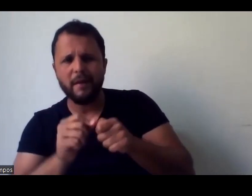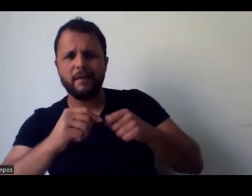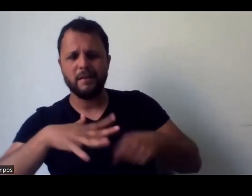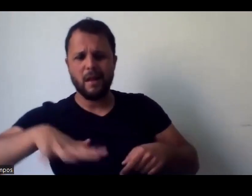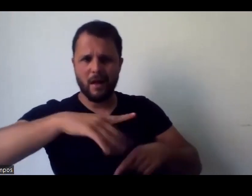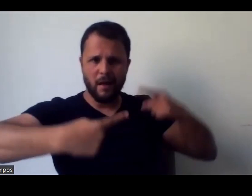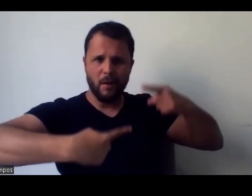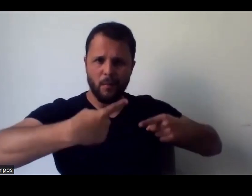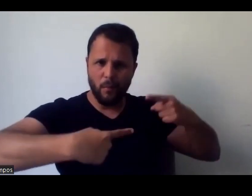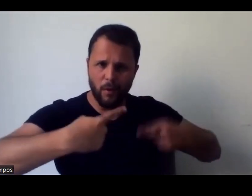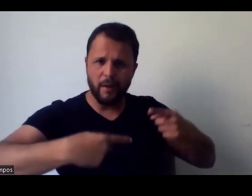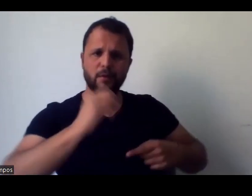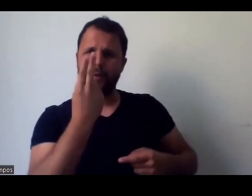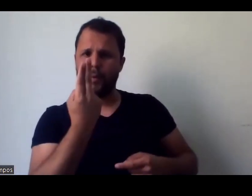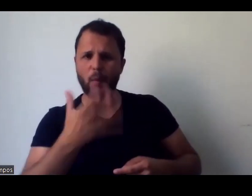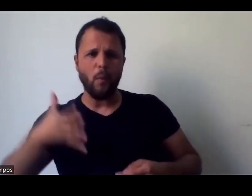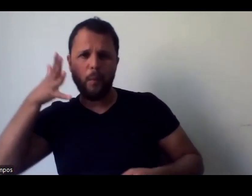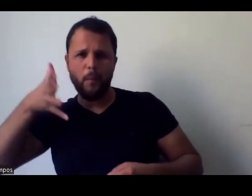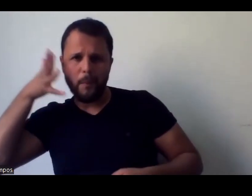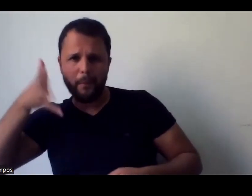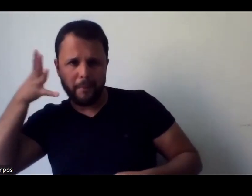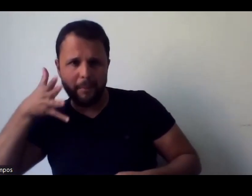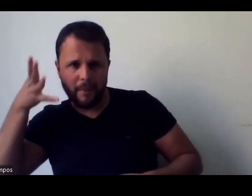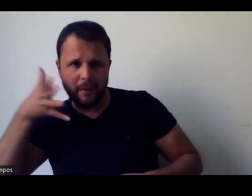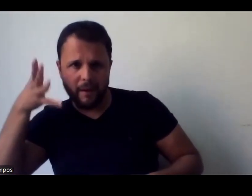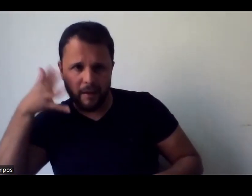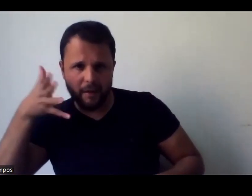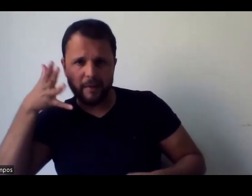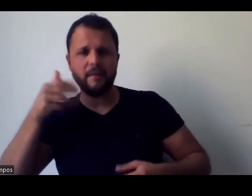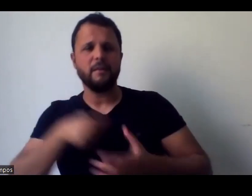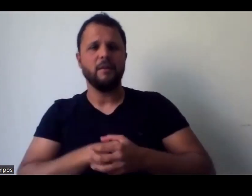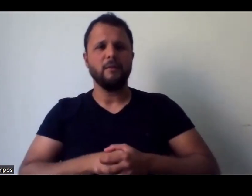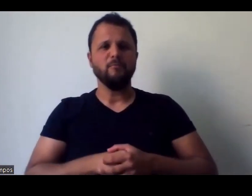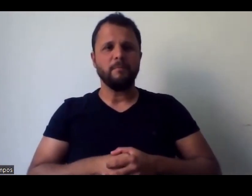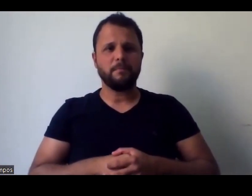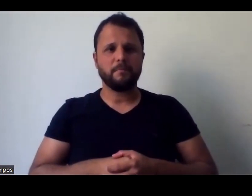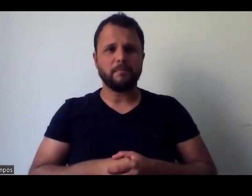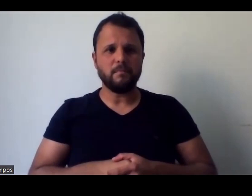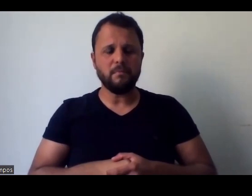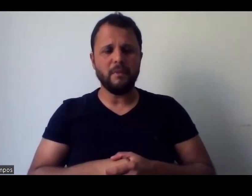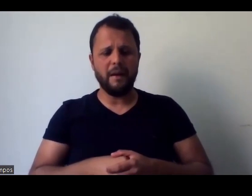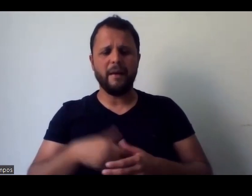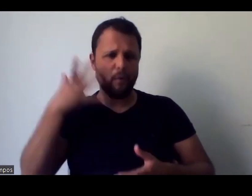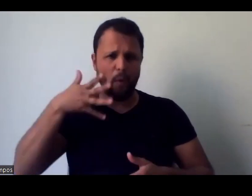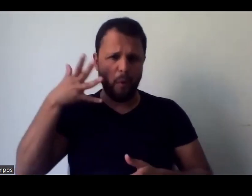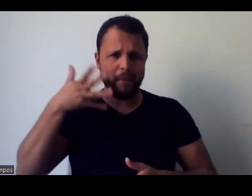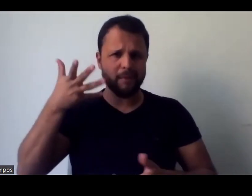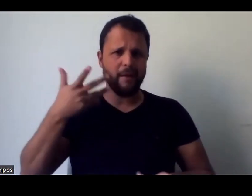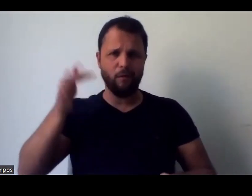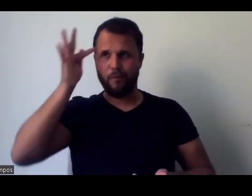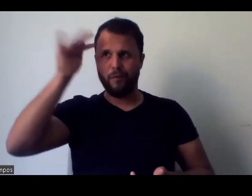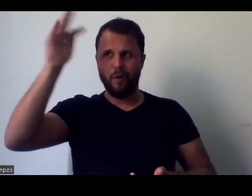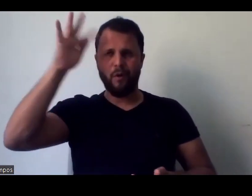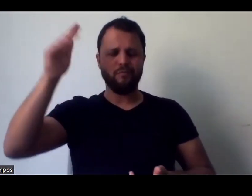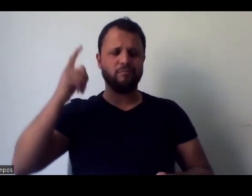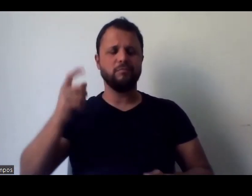as palestras que ele vem fazendo, tudo, todas essas repercussões daquilo que esse grande pensador traz, estão num só lugar.